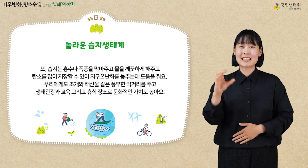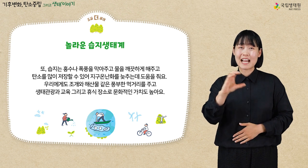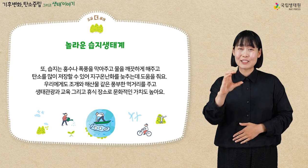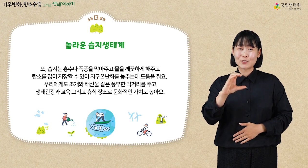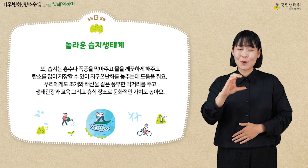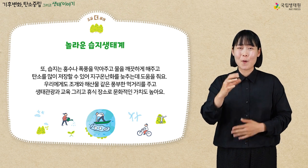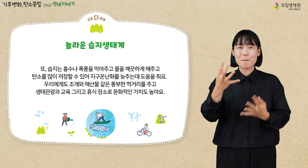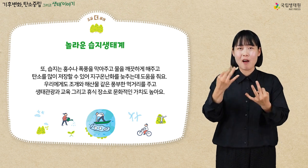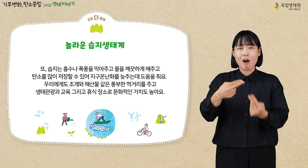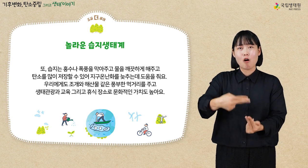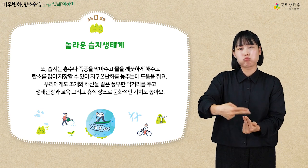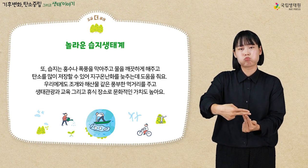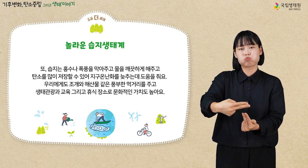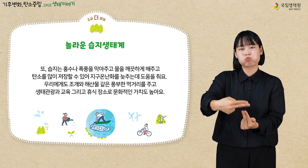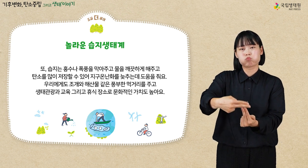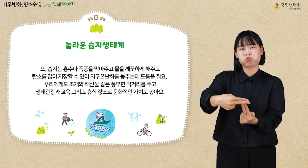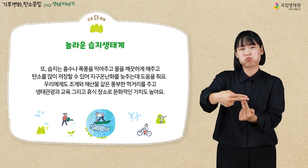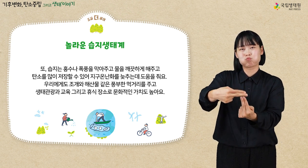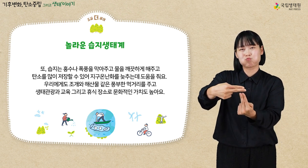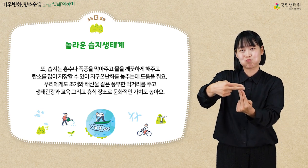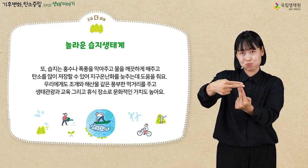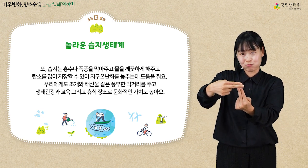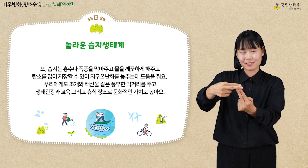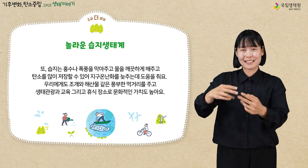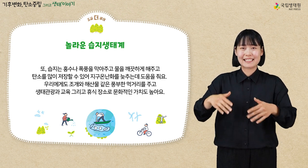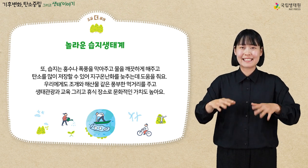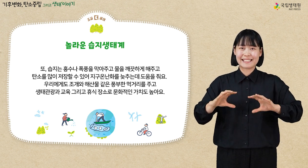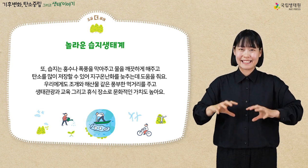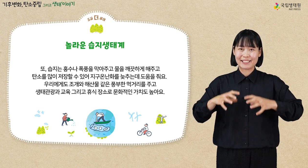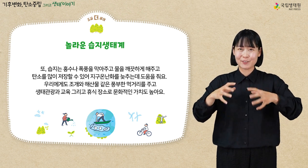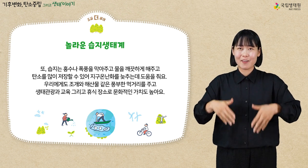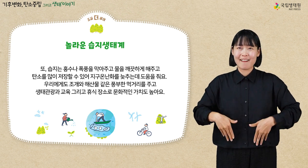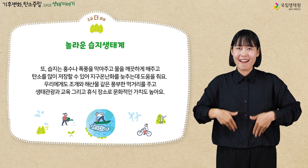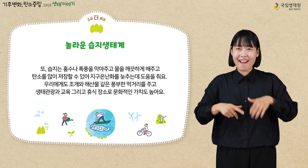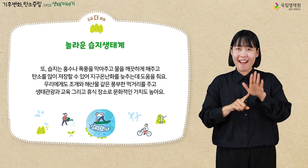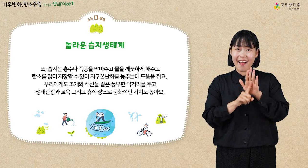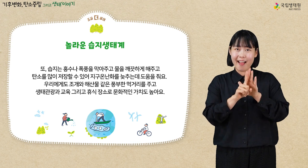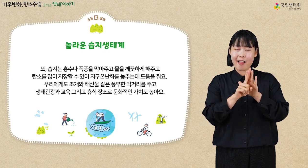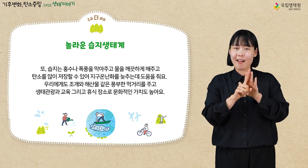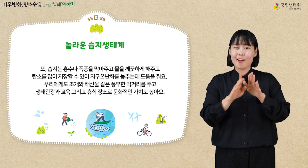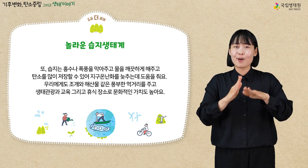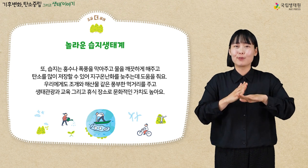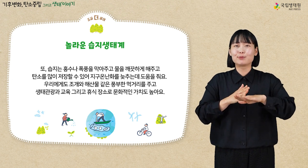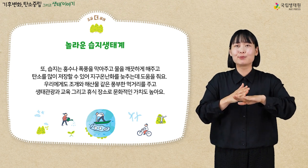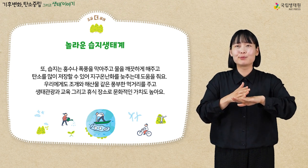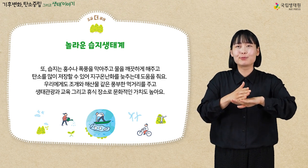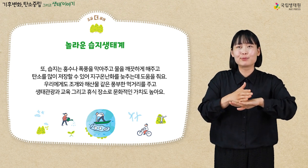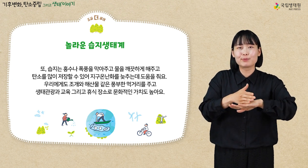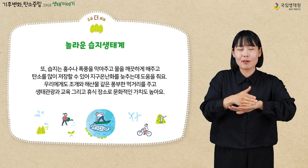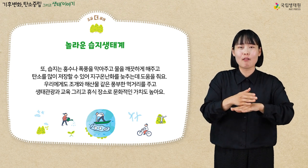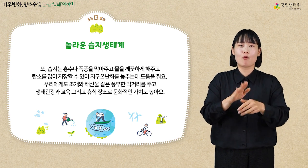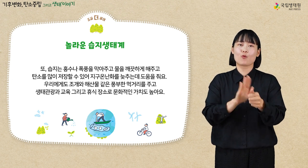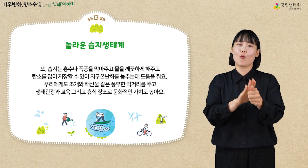탄소를 많이 저장할 수 있어 지구온난화를 늦추는데 도움을 줘요.